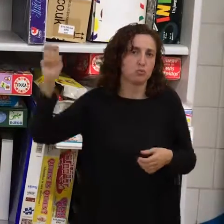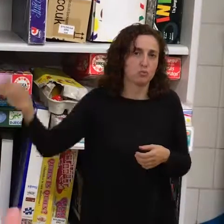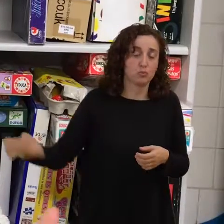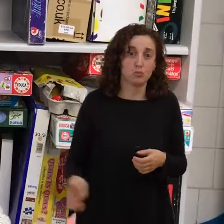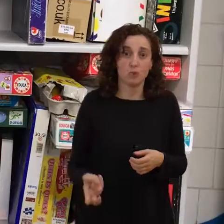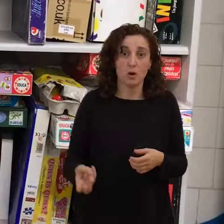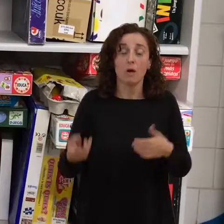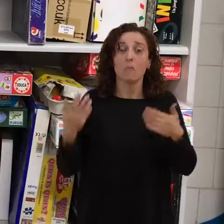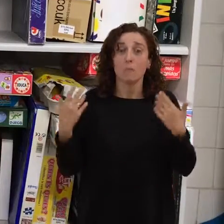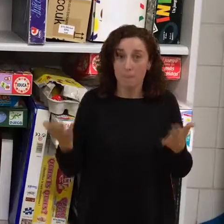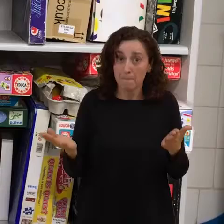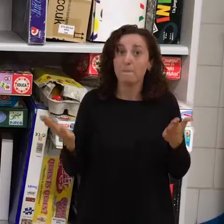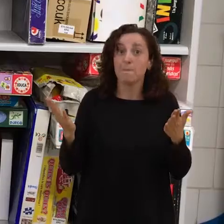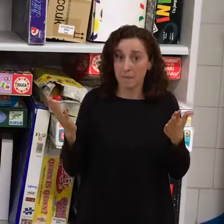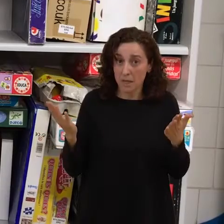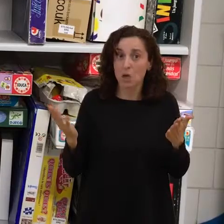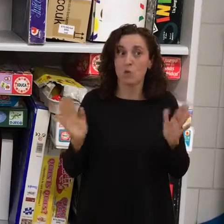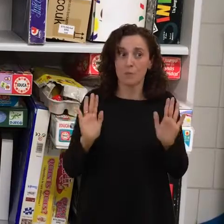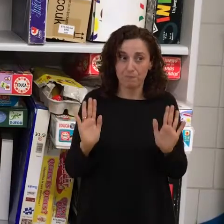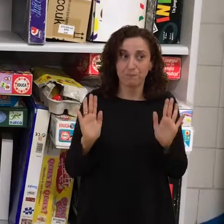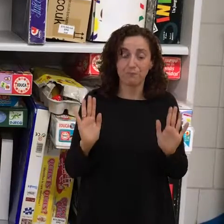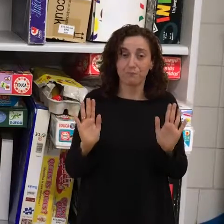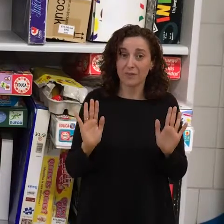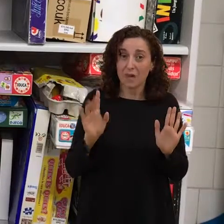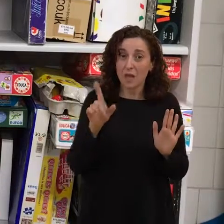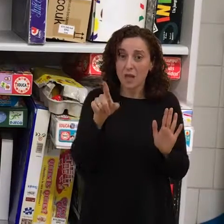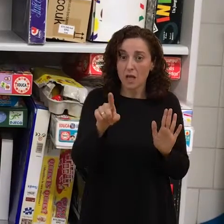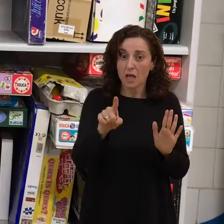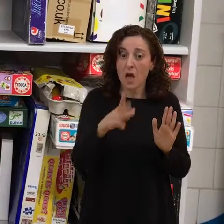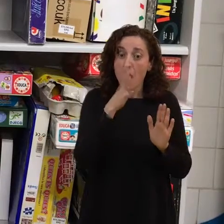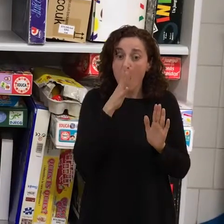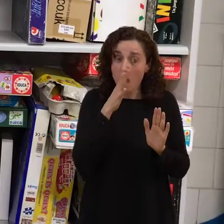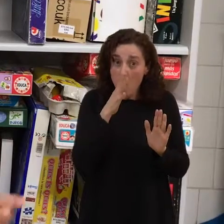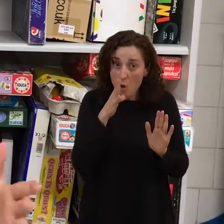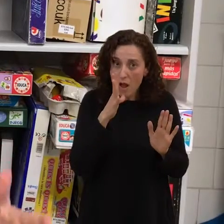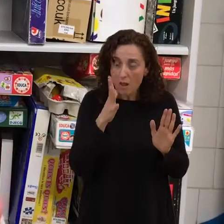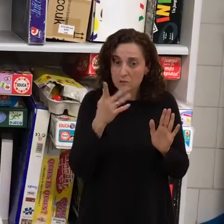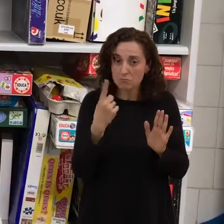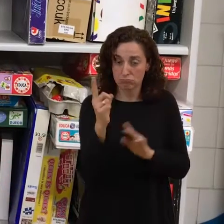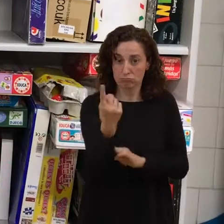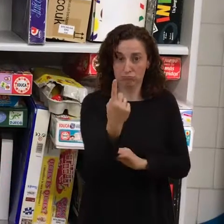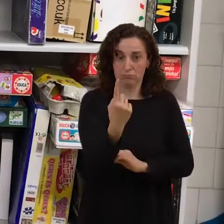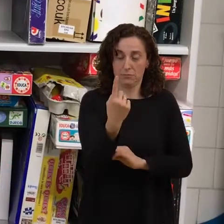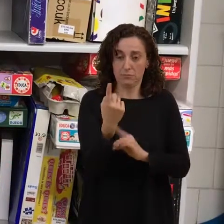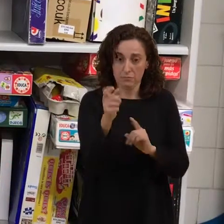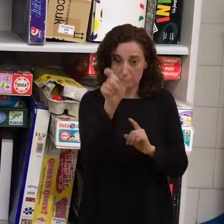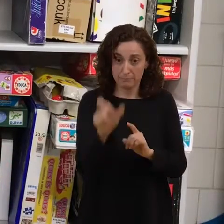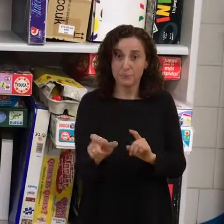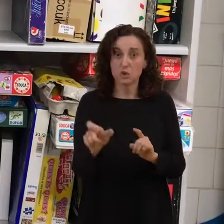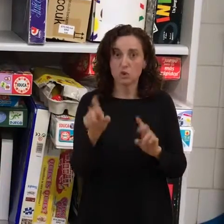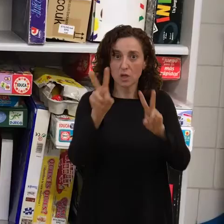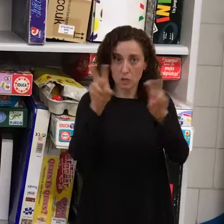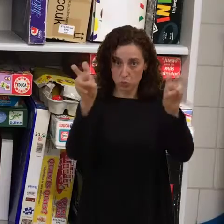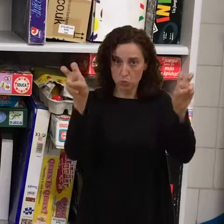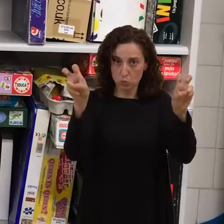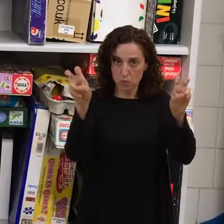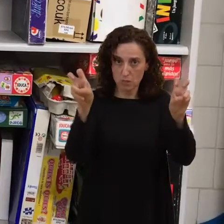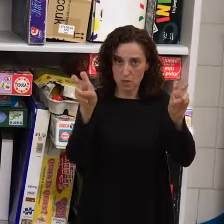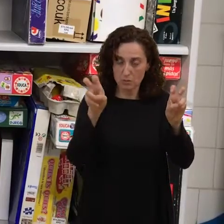ahora lo que día a día nos trae son las personas que han sido